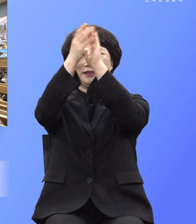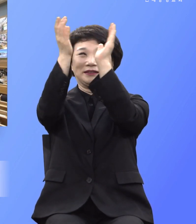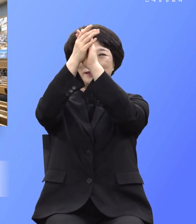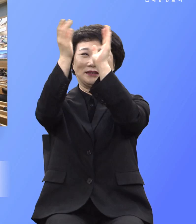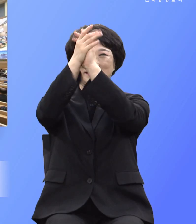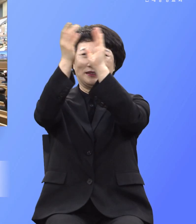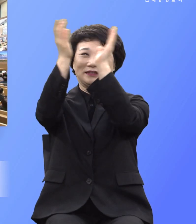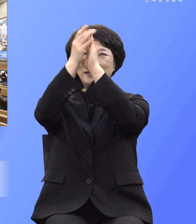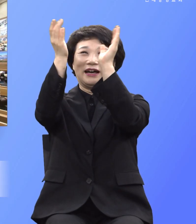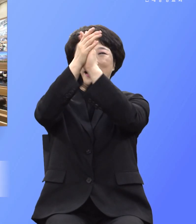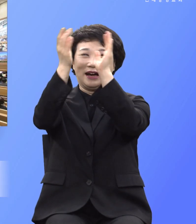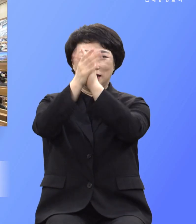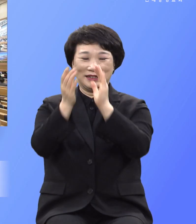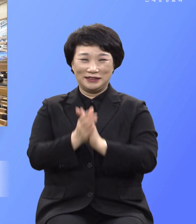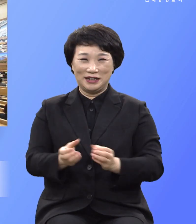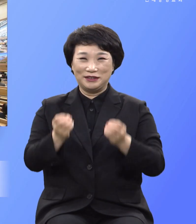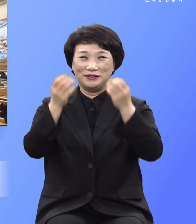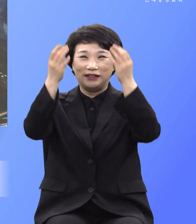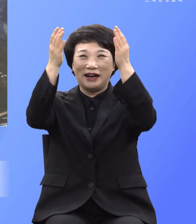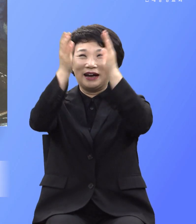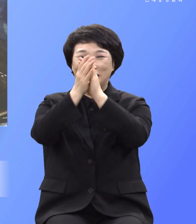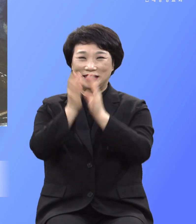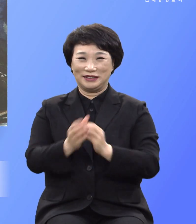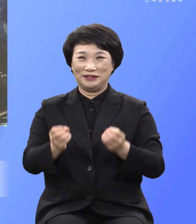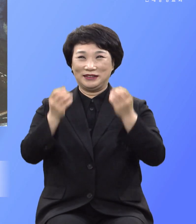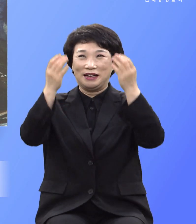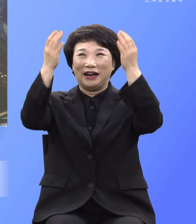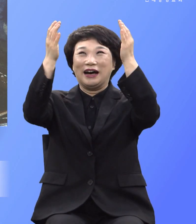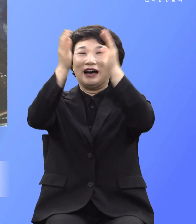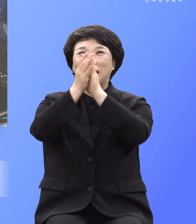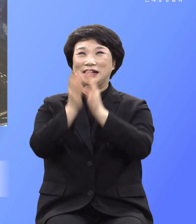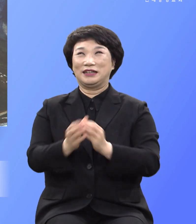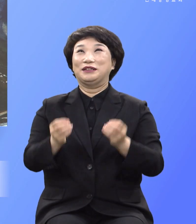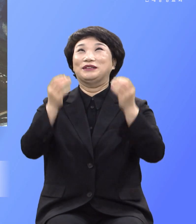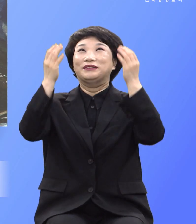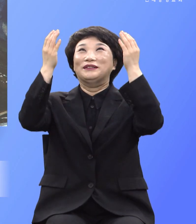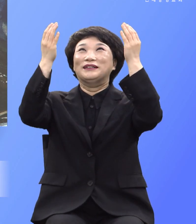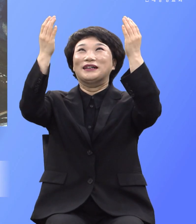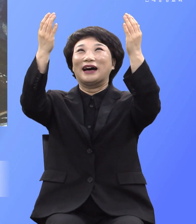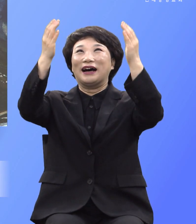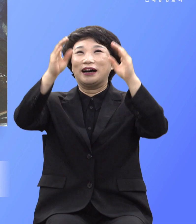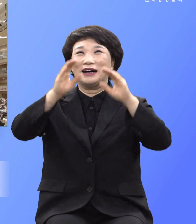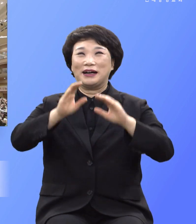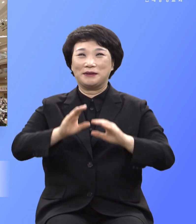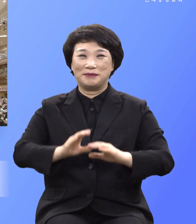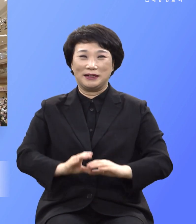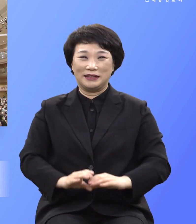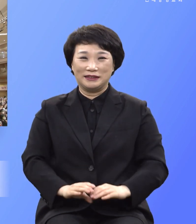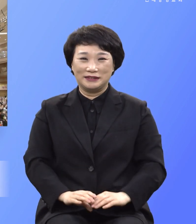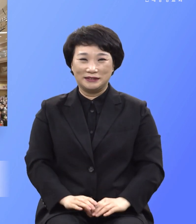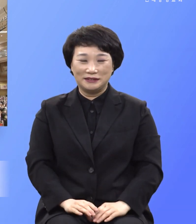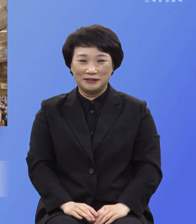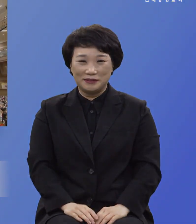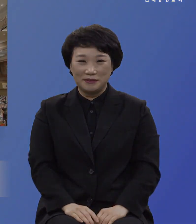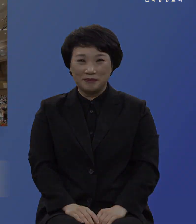할렐루야 할렐루야 할렐루야 할렐루야